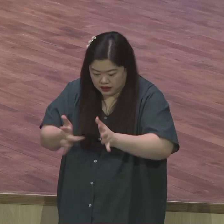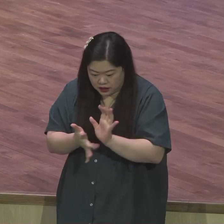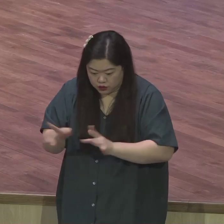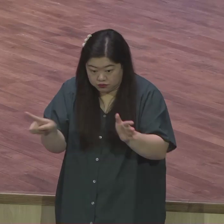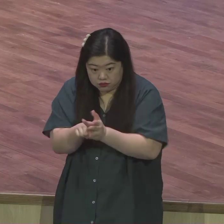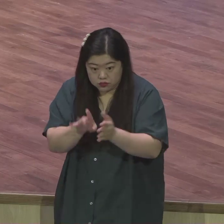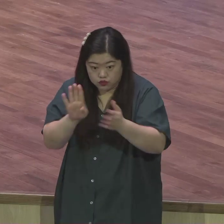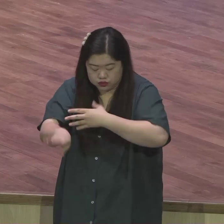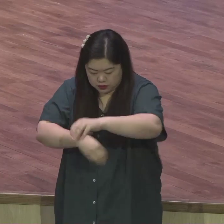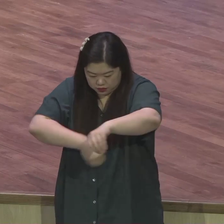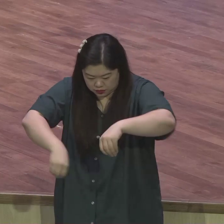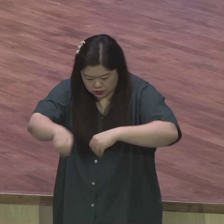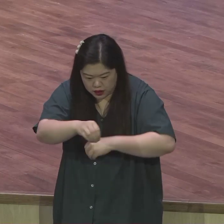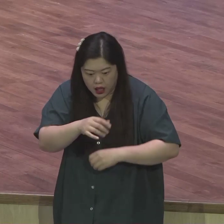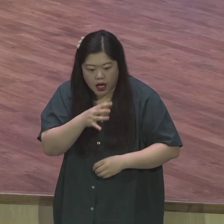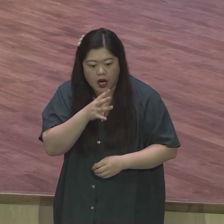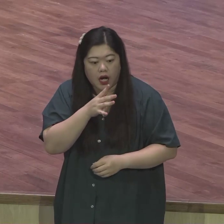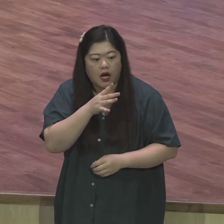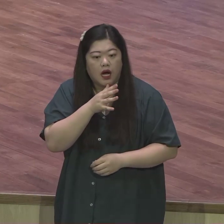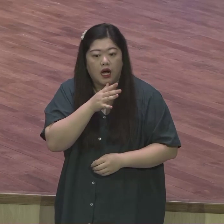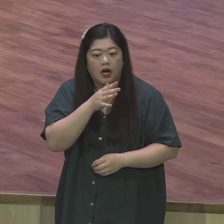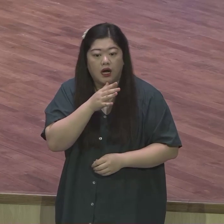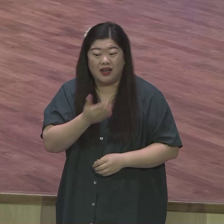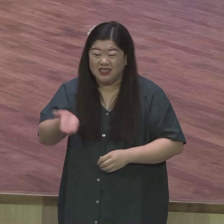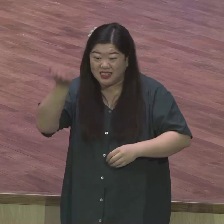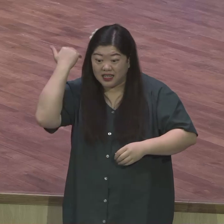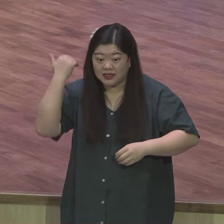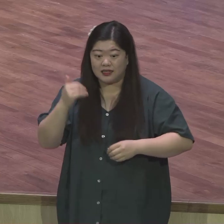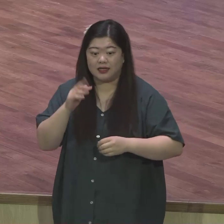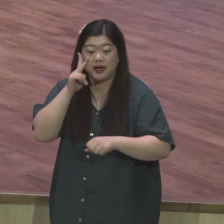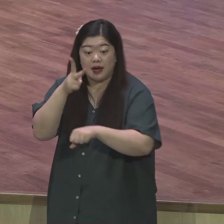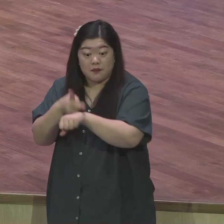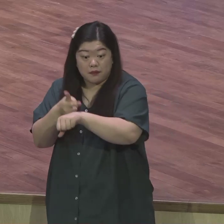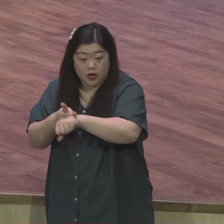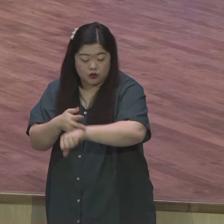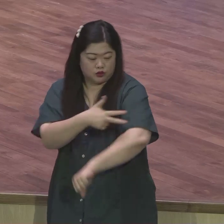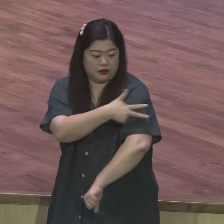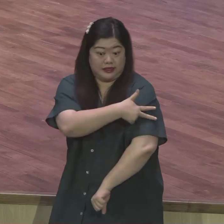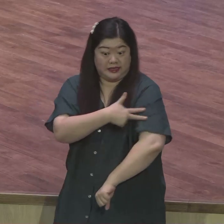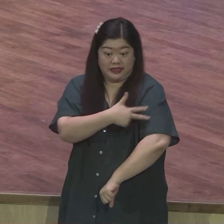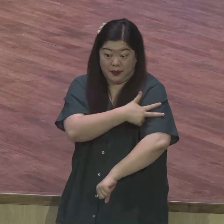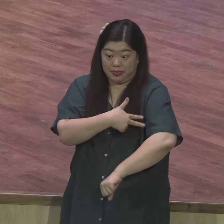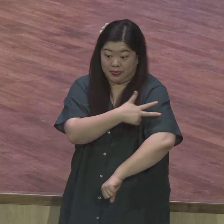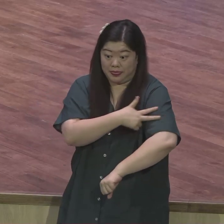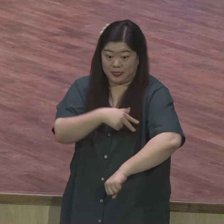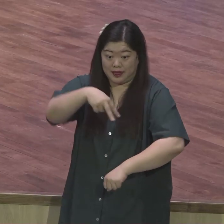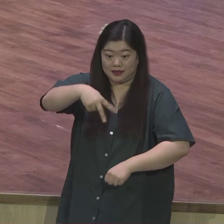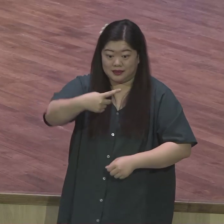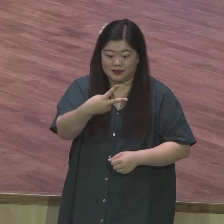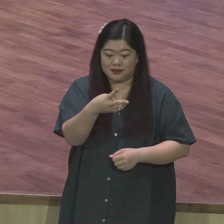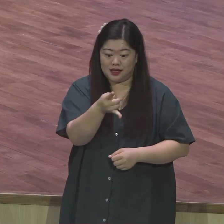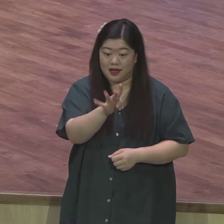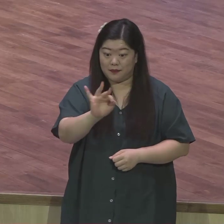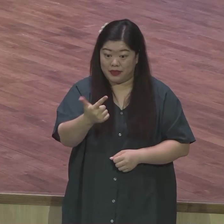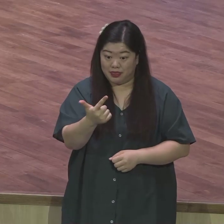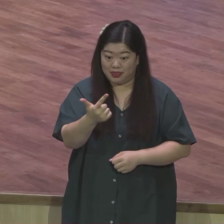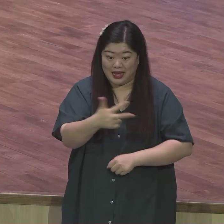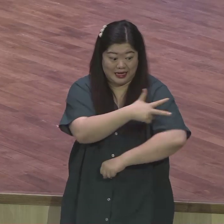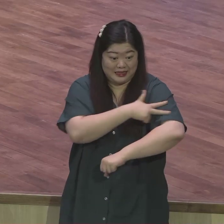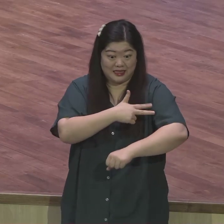서대반 집사도 똑같이 기도했어요 돌을 치는데 막 돌을 치는데 아버지여 저들을 용서하시옵소서 저들이 지금